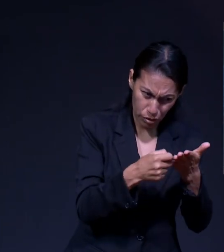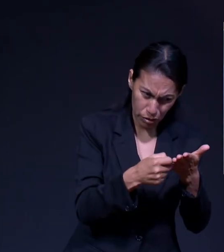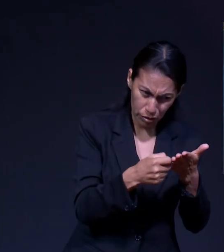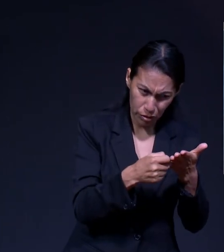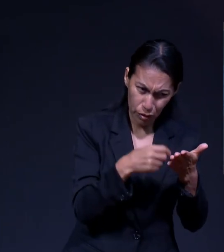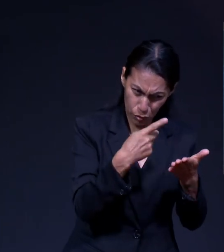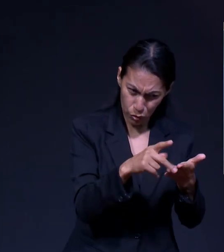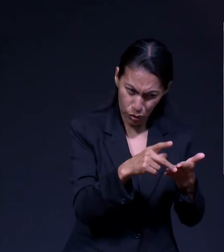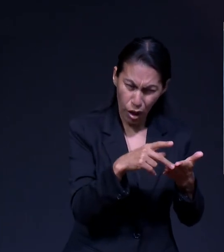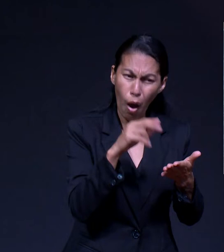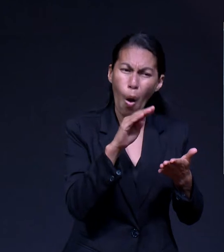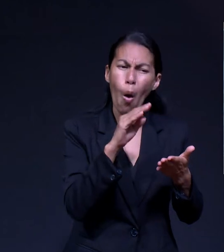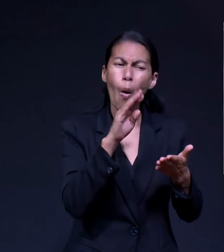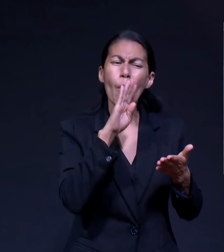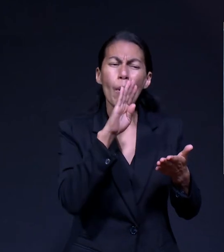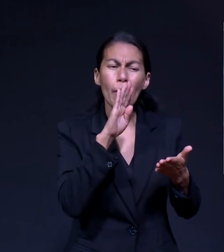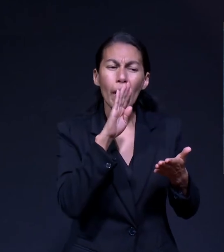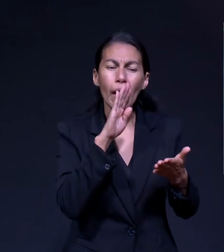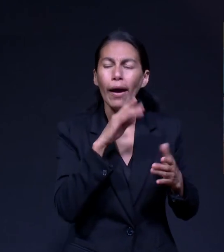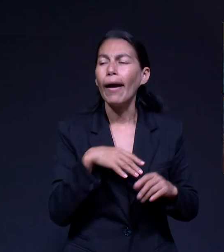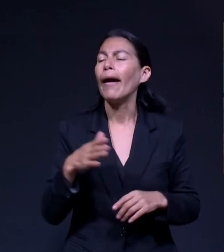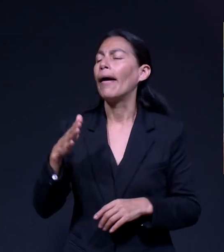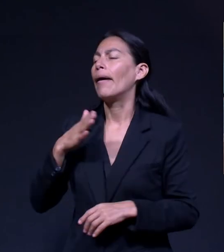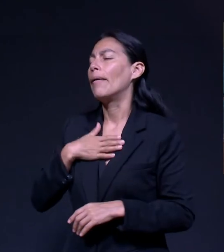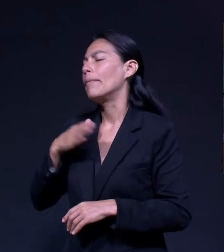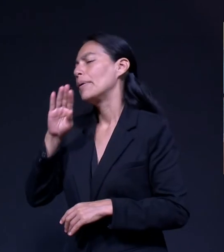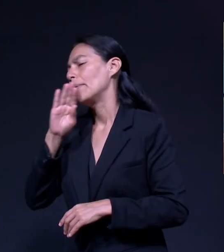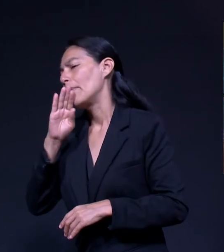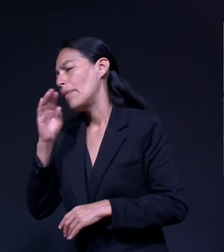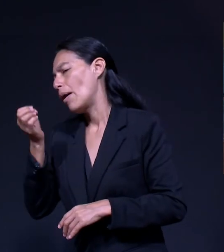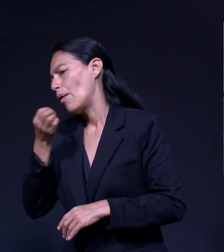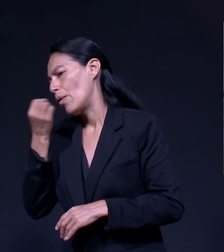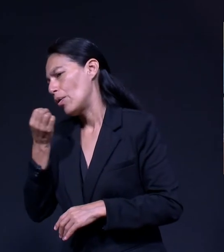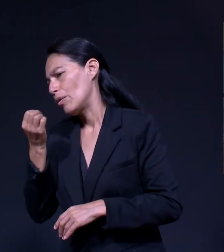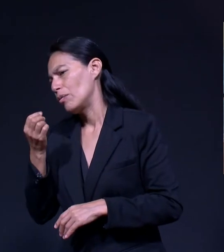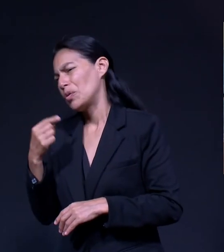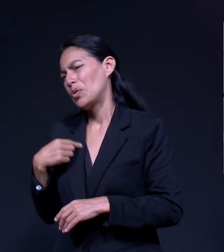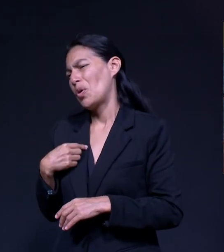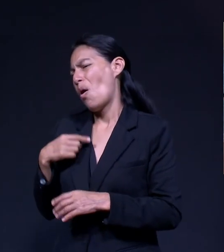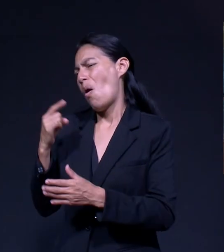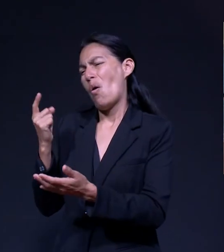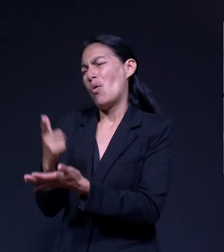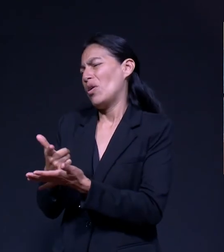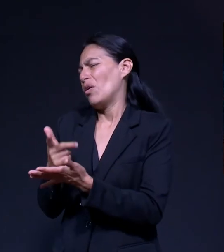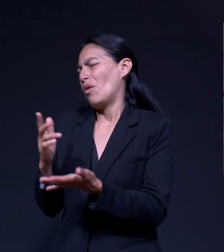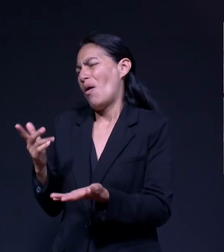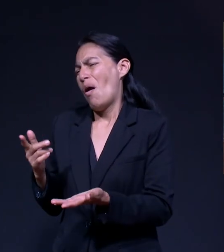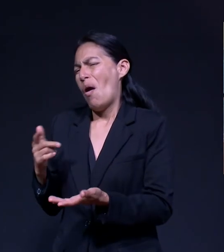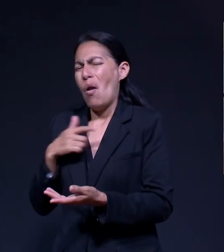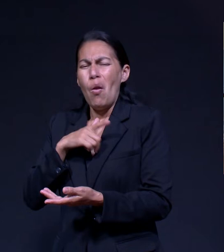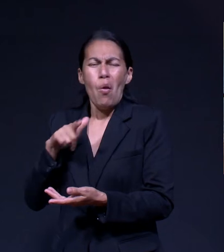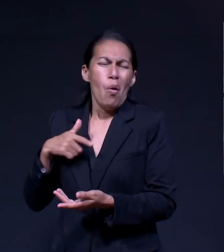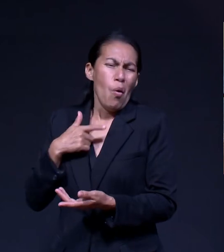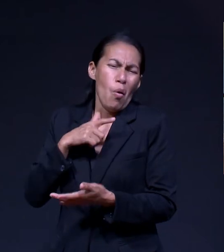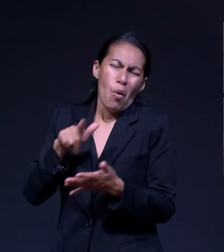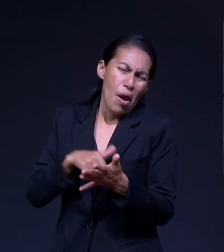esa petición Lo hizo tu mamá Mi mamá hizo esa petición Yo para ese entonces Solo estaba descubriendo lugares nuevos Y disfrutaba todo